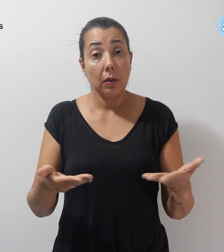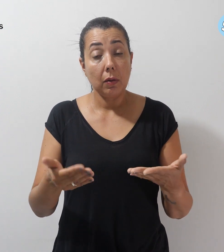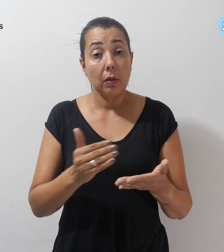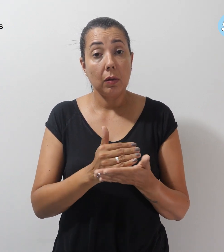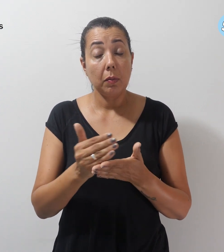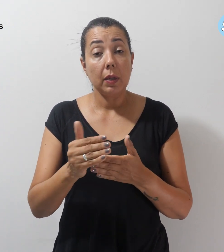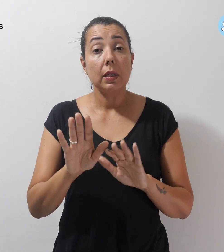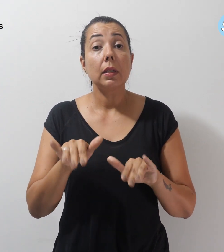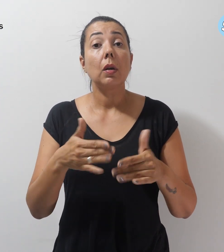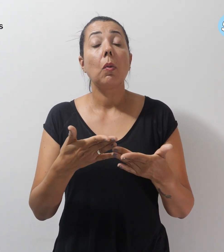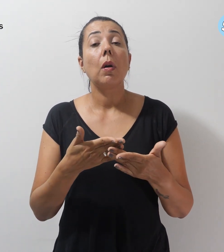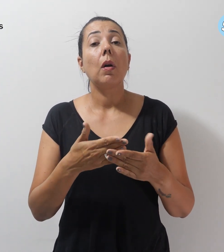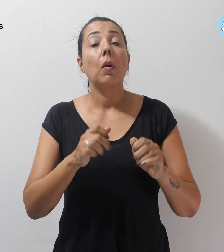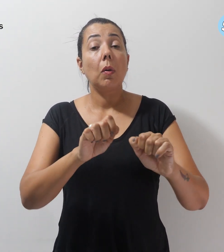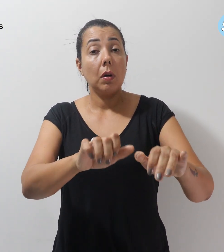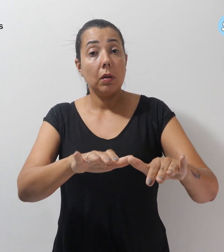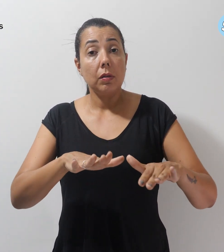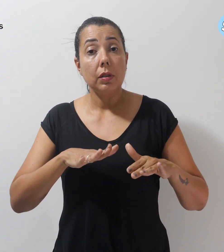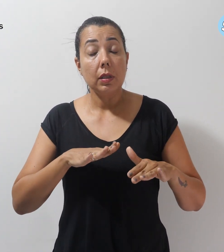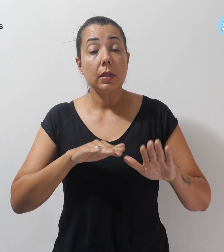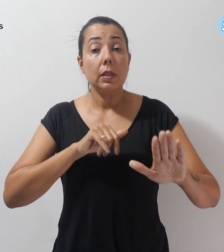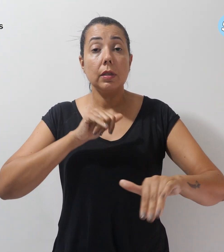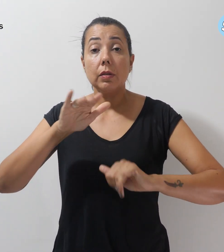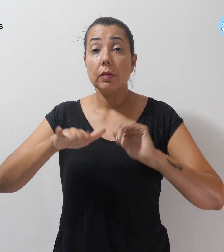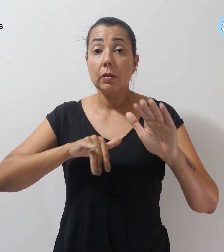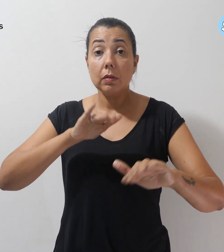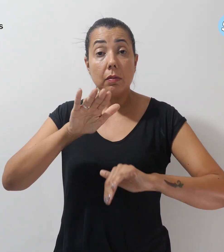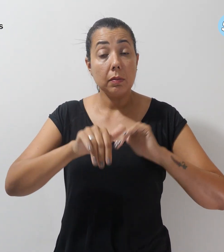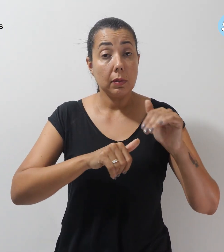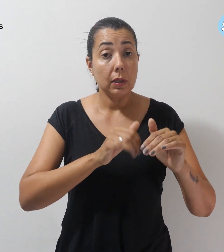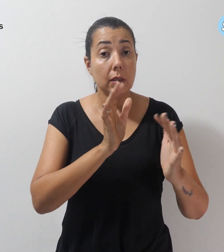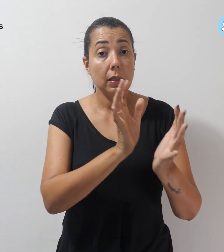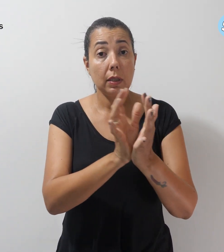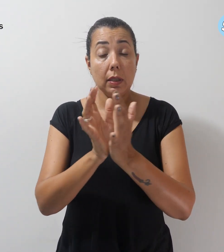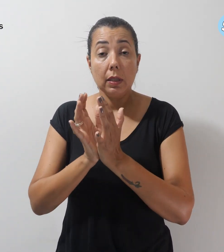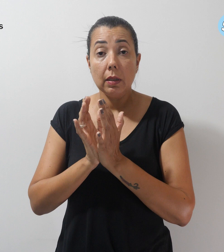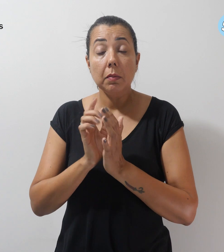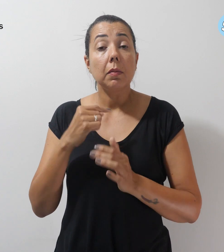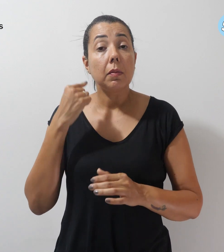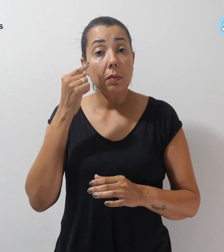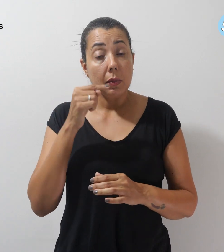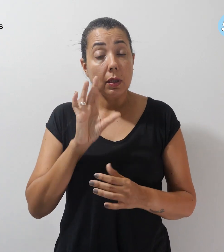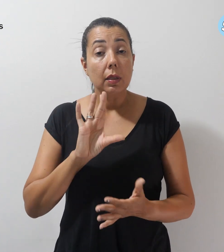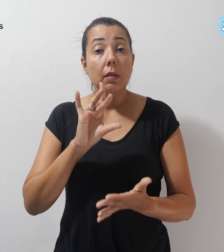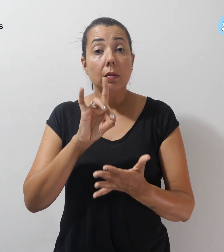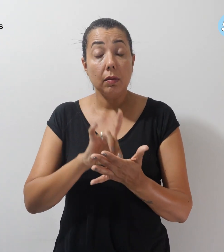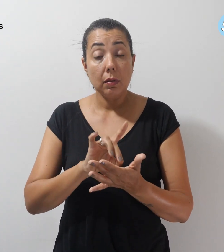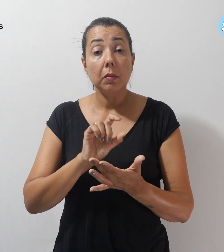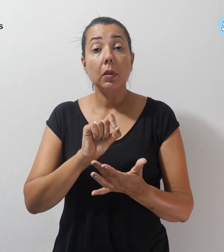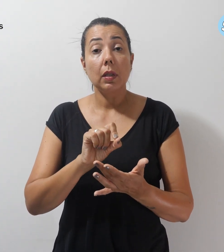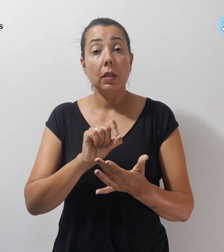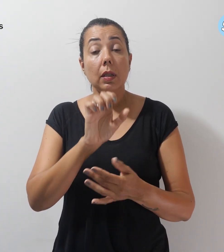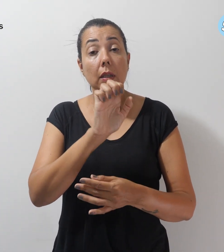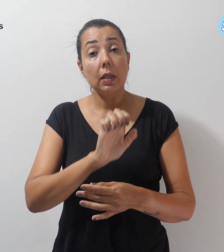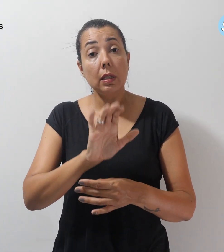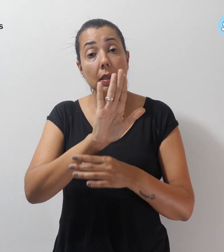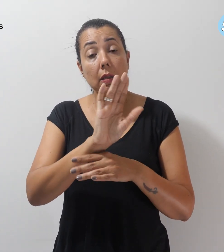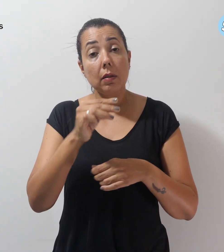qual a audiência é convocada. A equipe da deputada afirma que estados e municípios